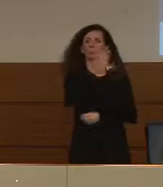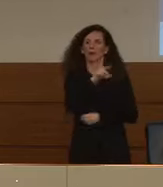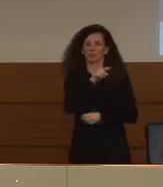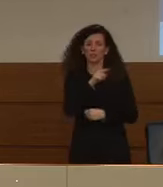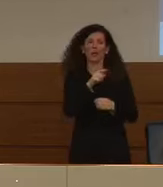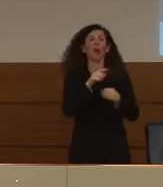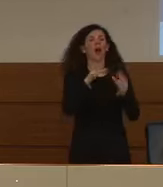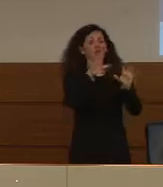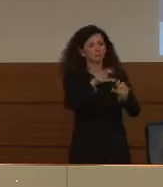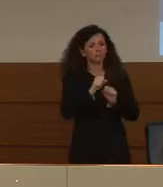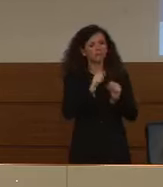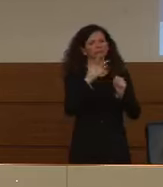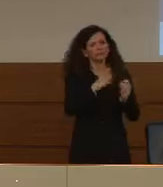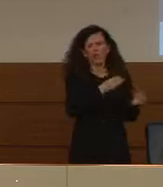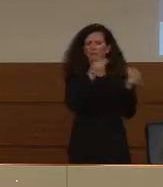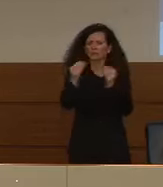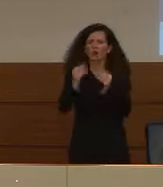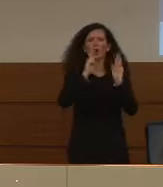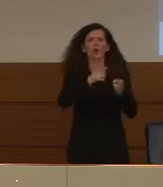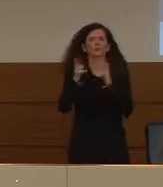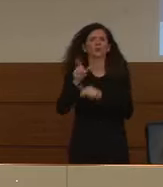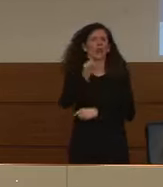destinate agli ospedali della Lombardia.